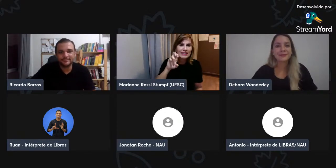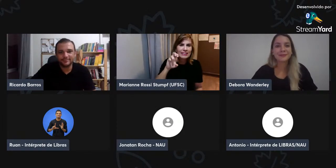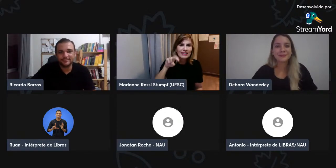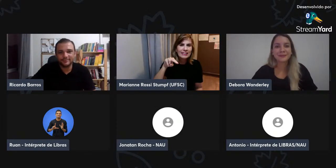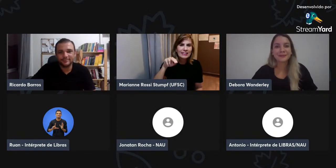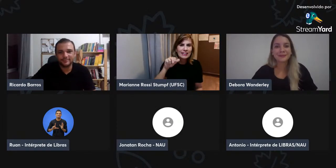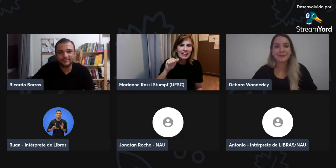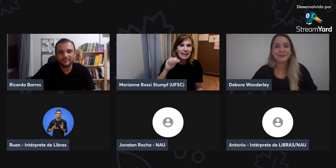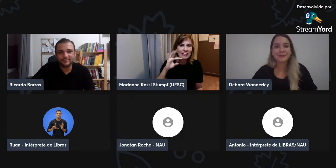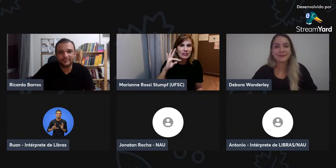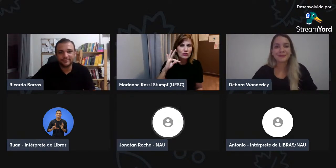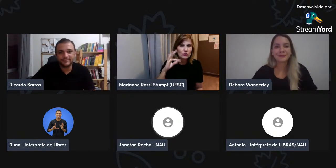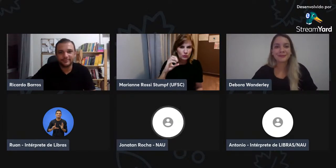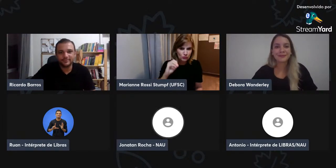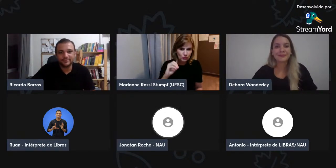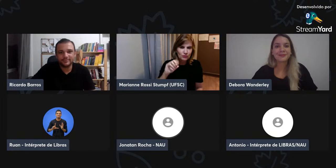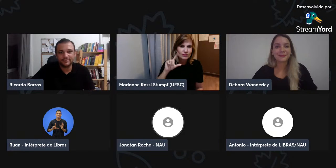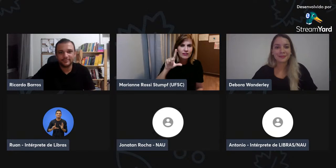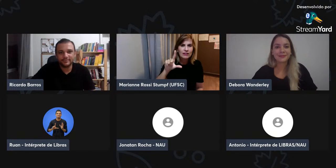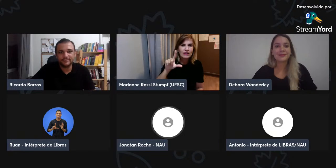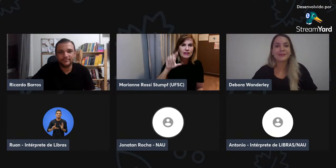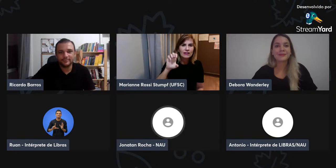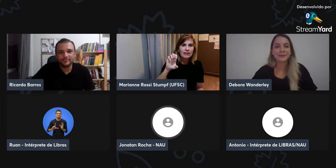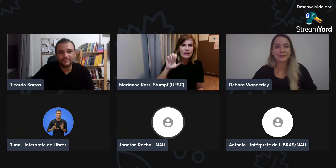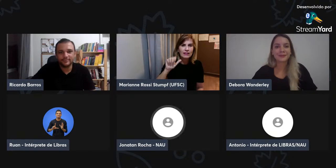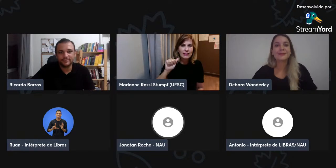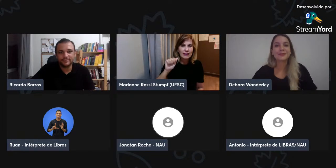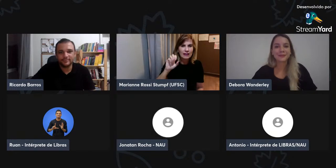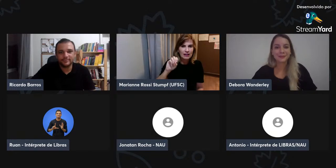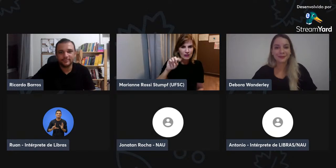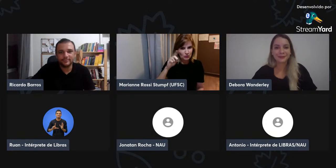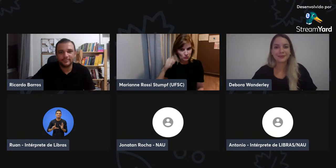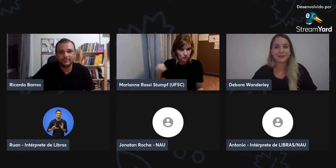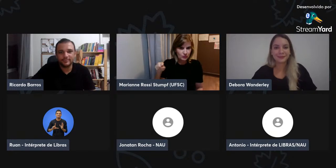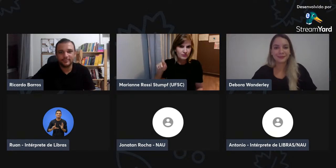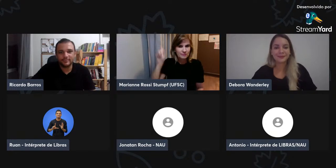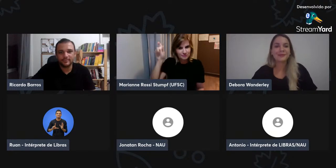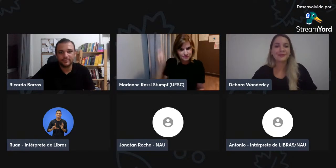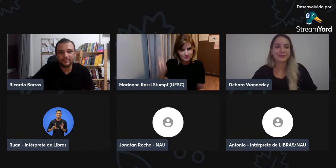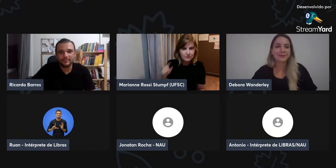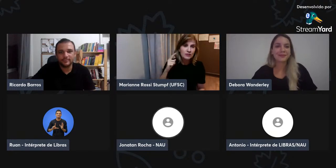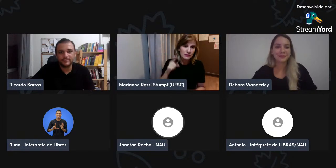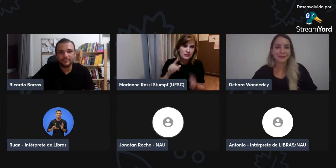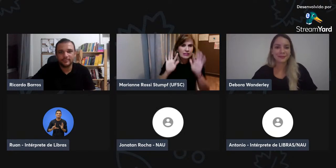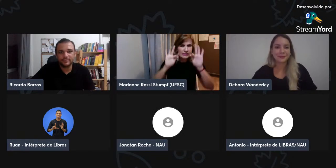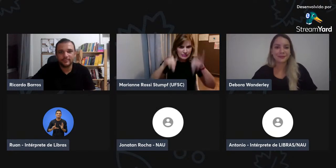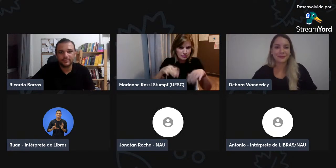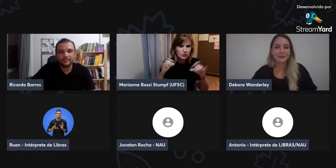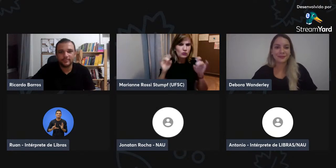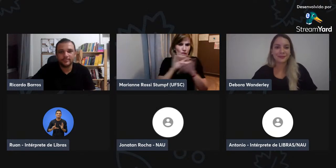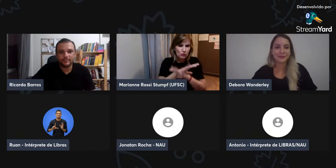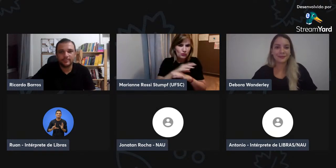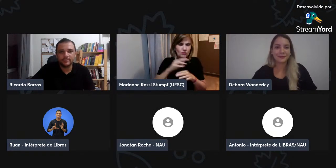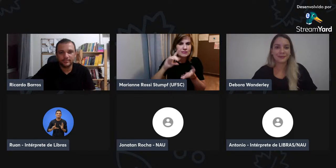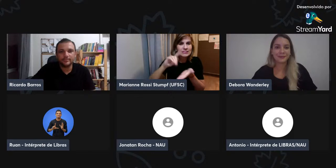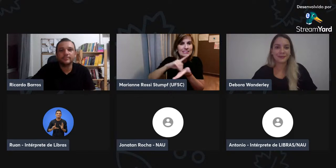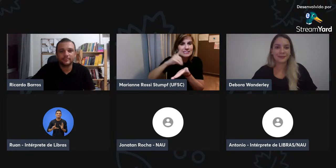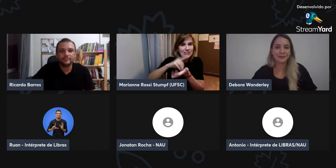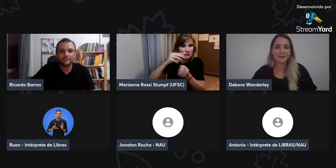exemplo, pesquisadora Renato Leão, ele,